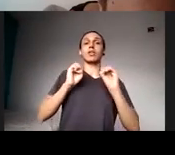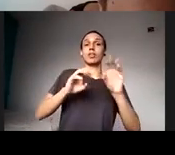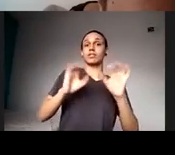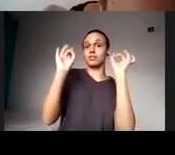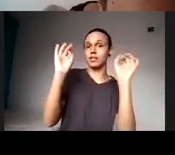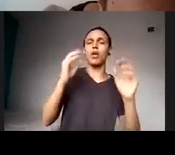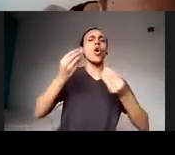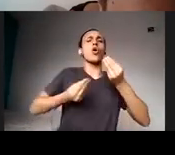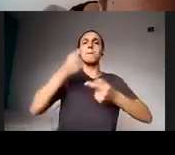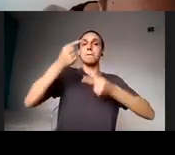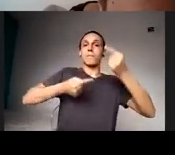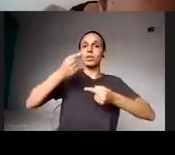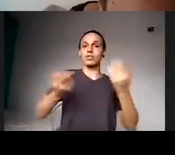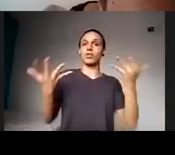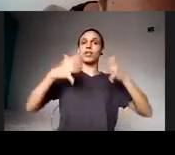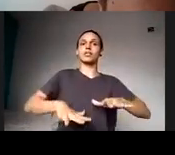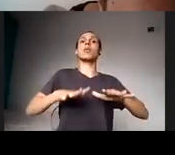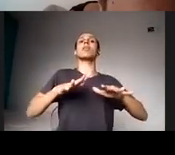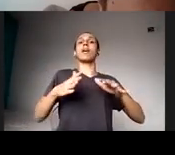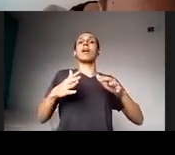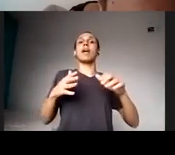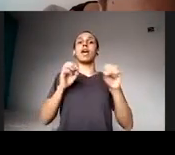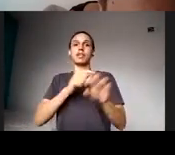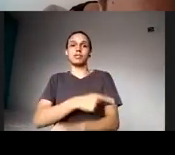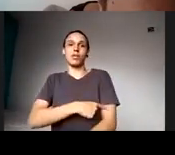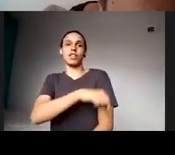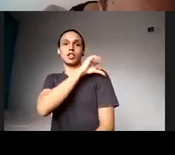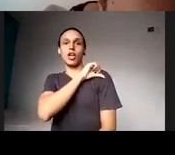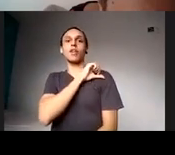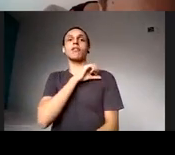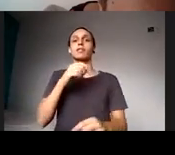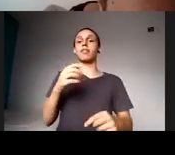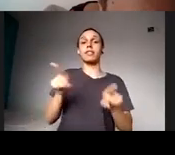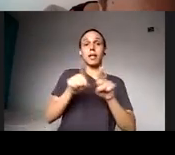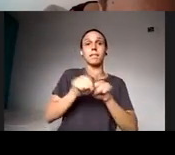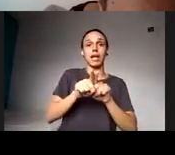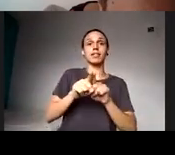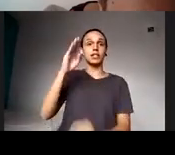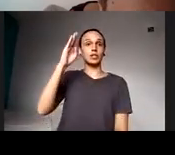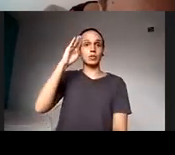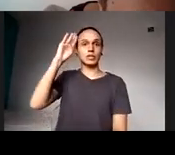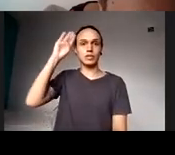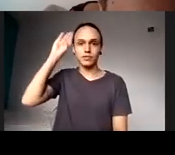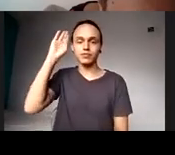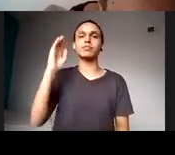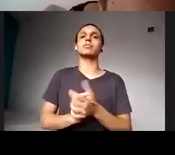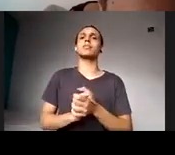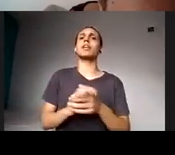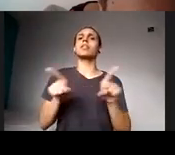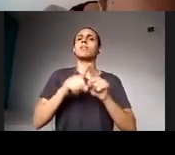básica e no ensino superior, processos de ensino e aprendizagem de pessoas com deficiência intelectual e múltipla,